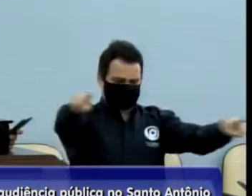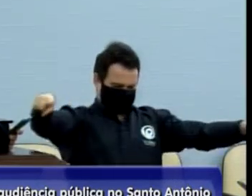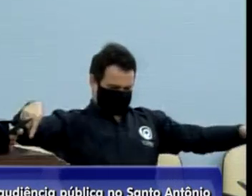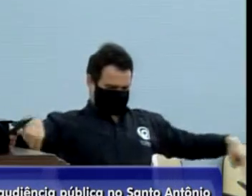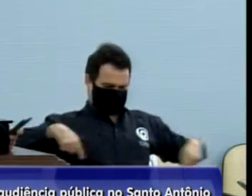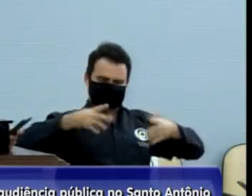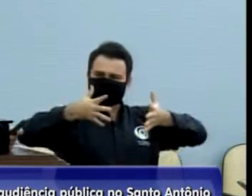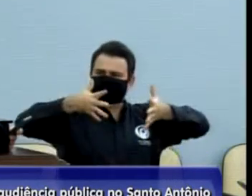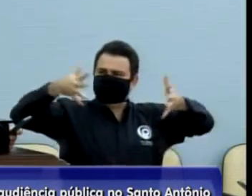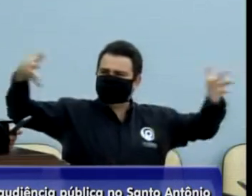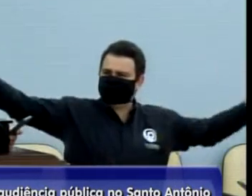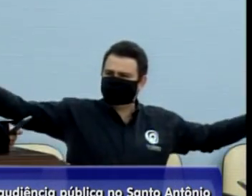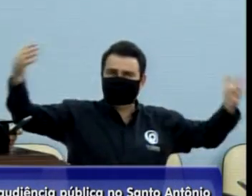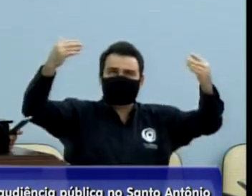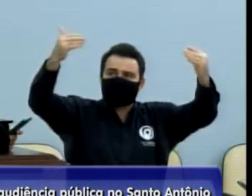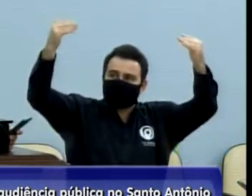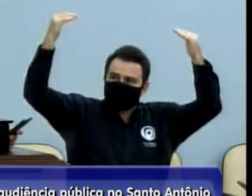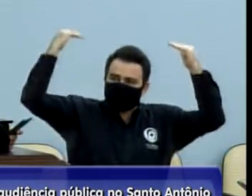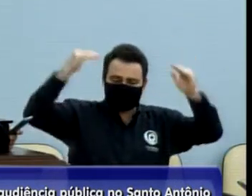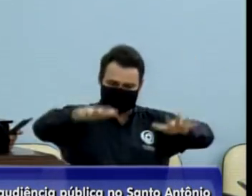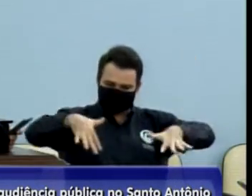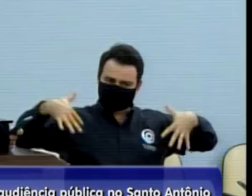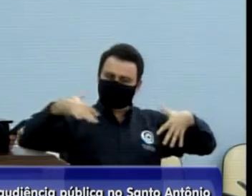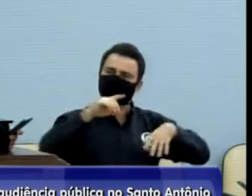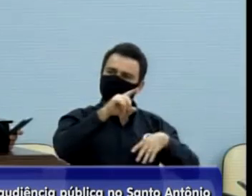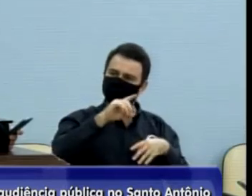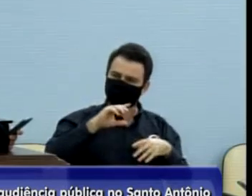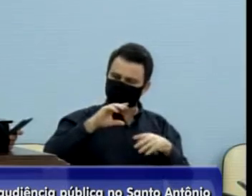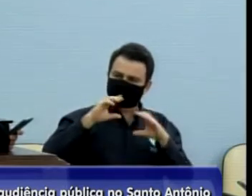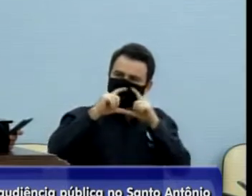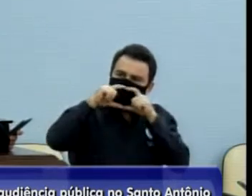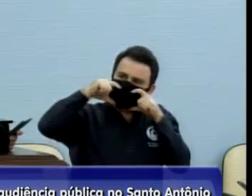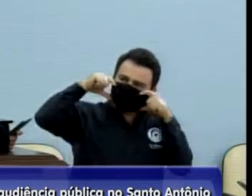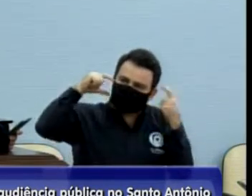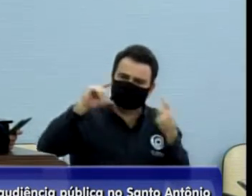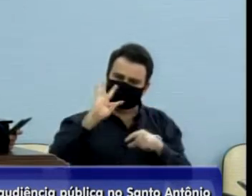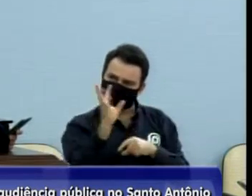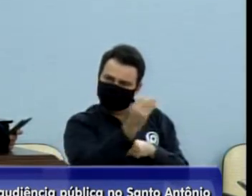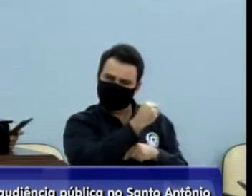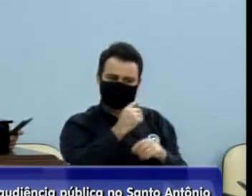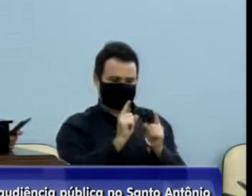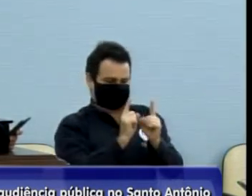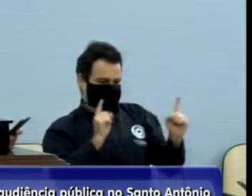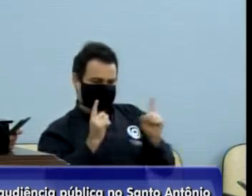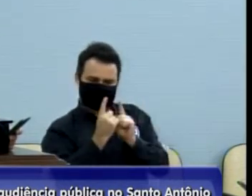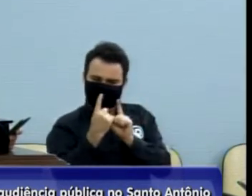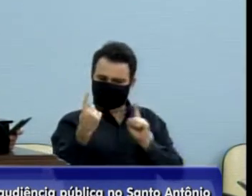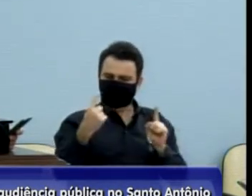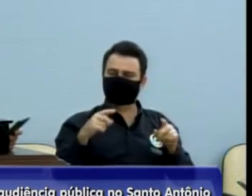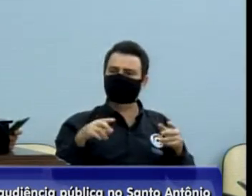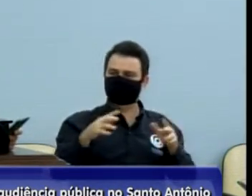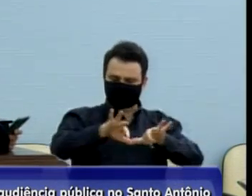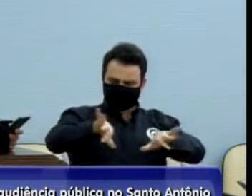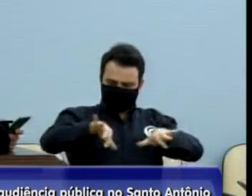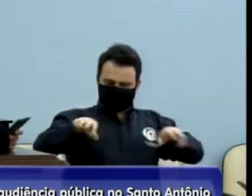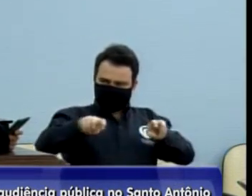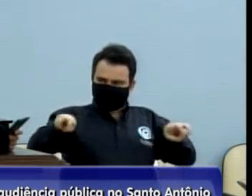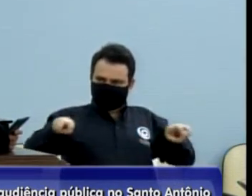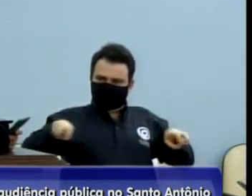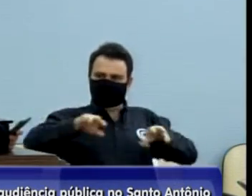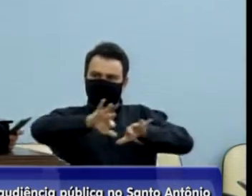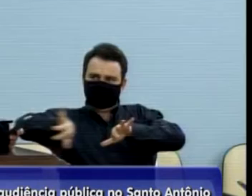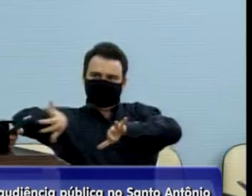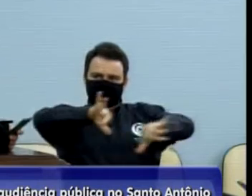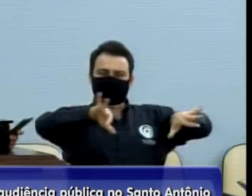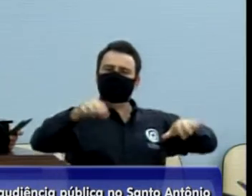espaço e as pessoas usaram a máscara com o distanciamento, foi um momento muito bacana. Aproveito para